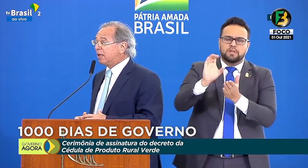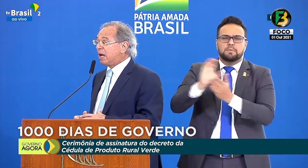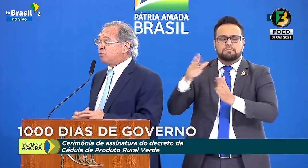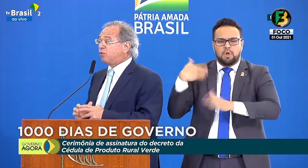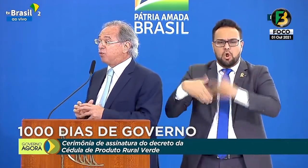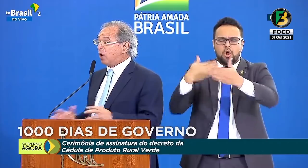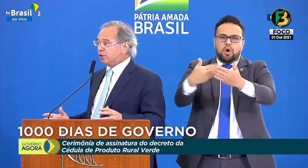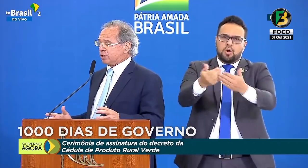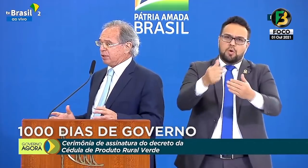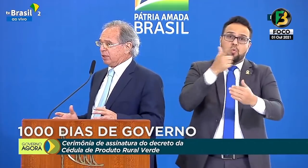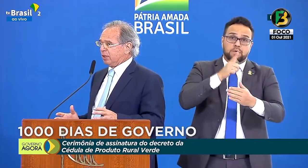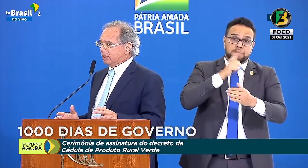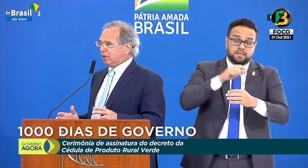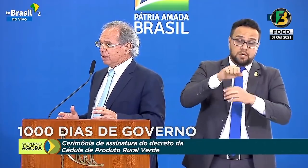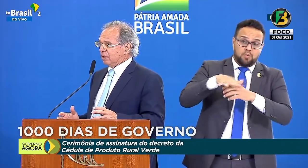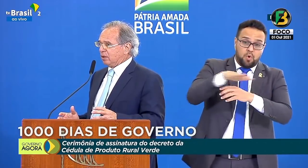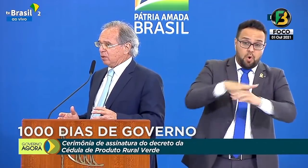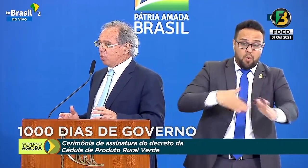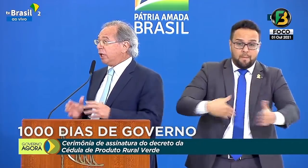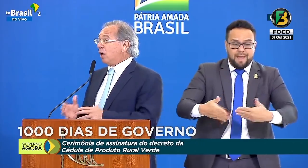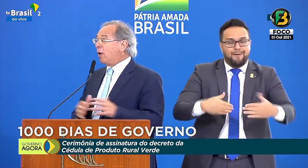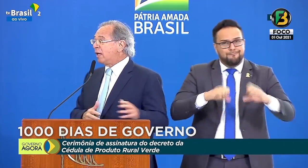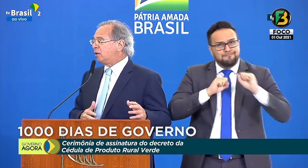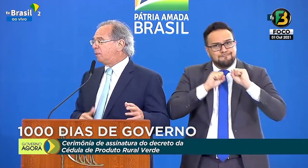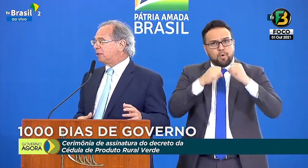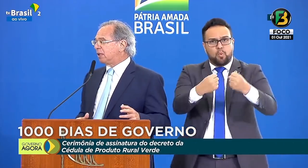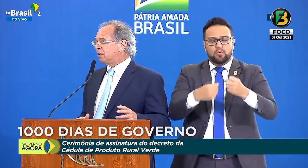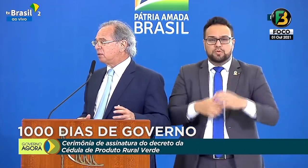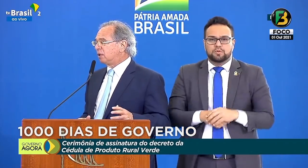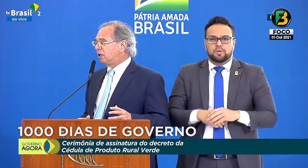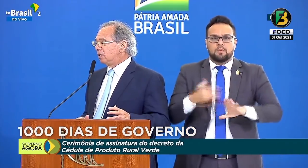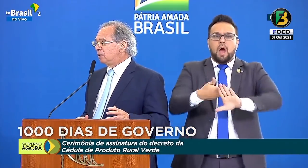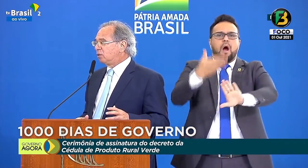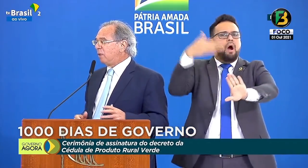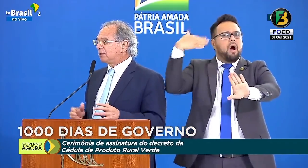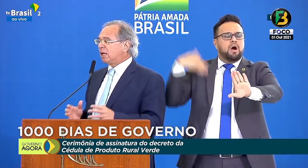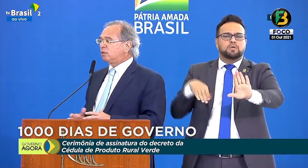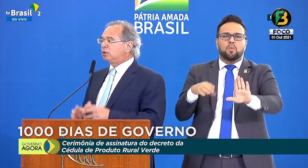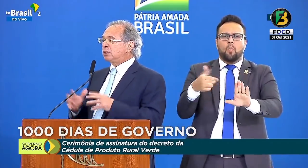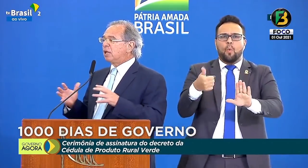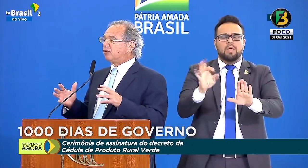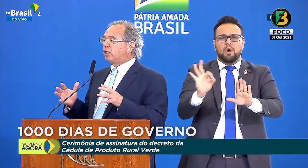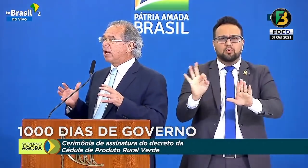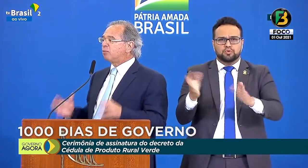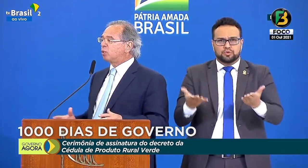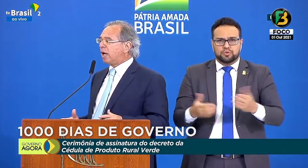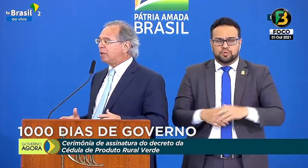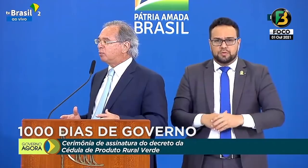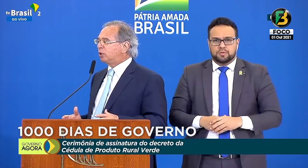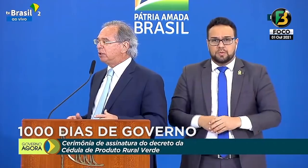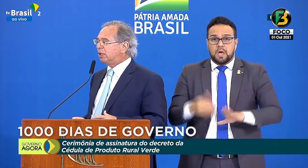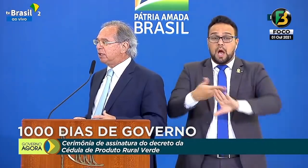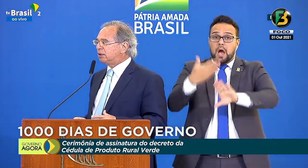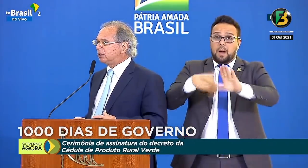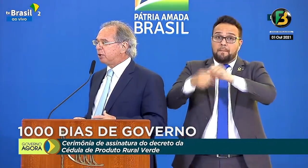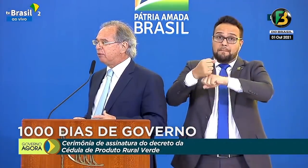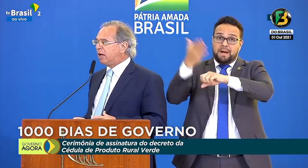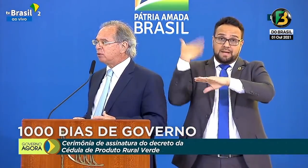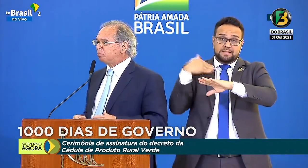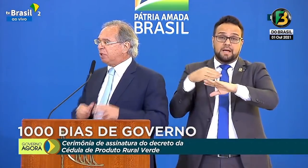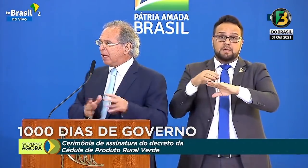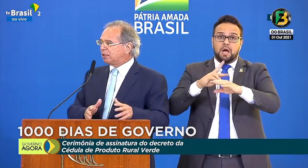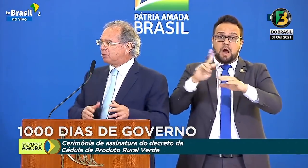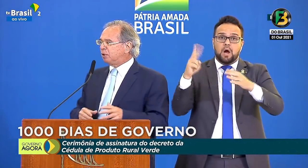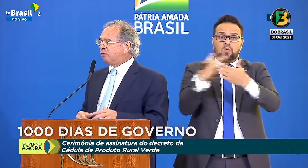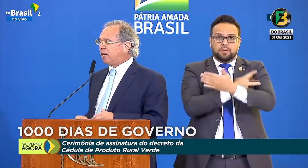economia de mercado forte, o que não era no passado. No passado o Estado foi capturado por interesses